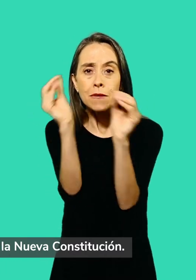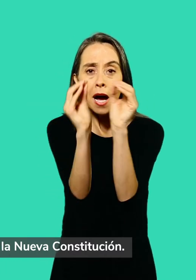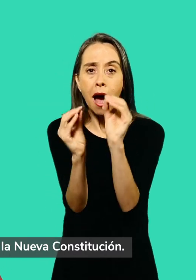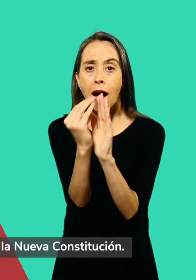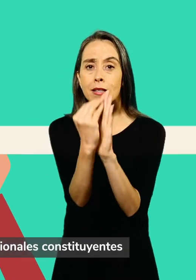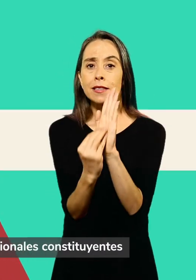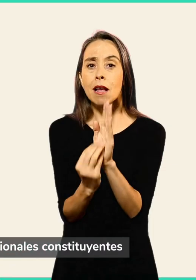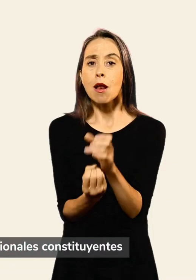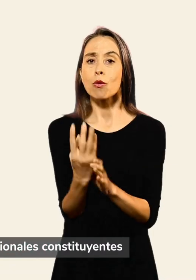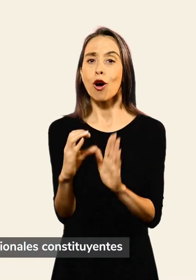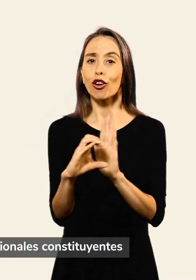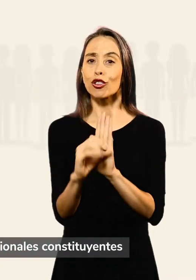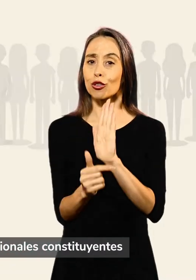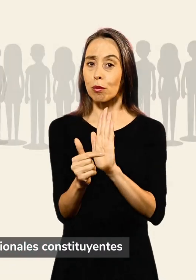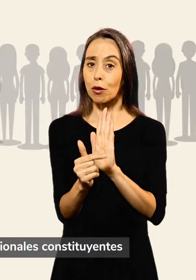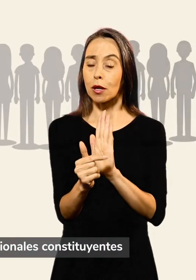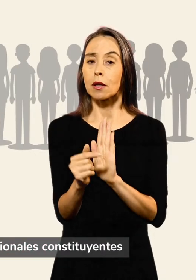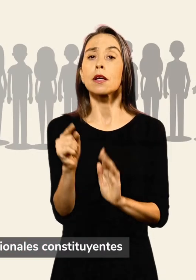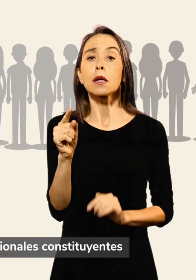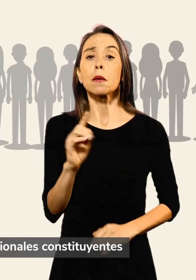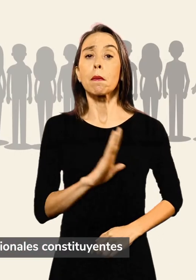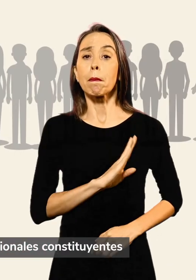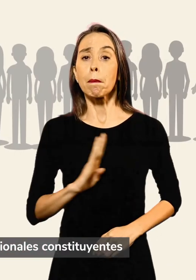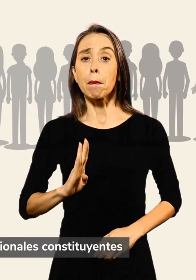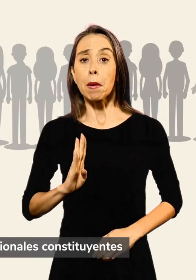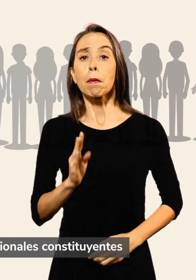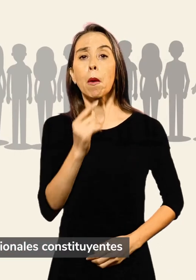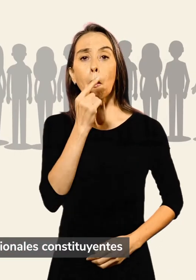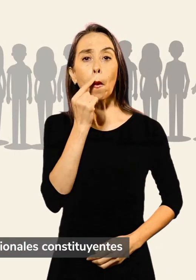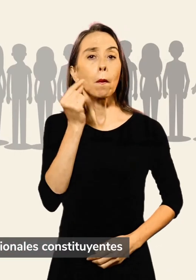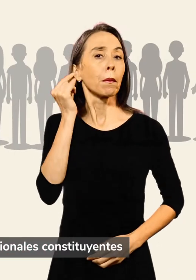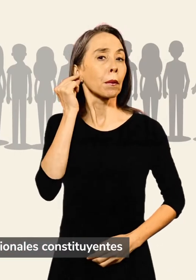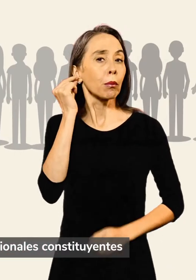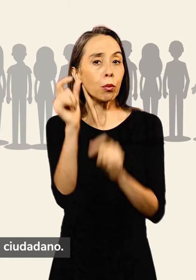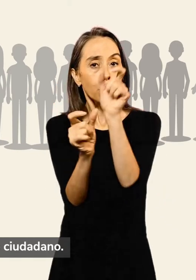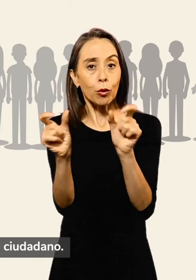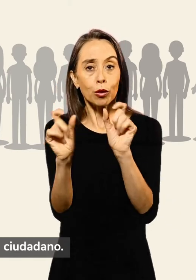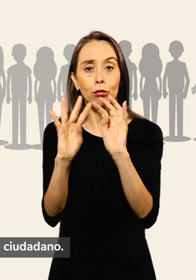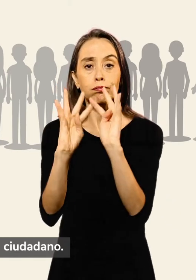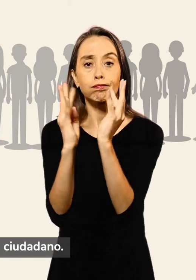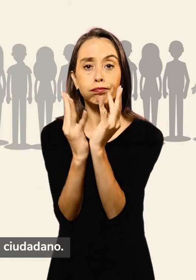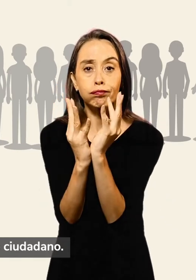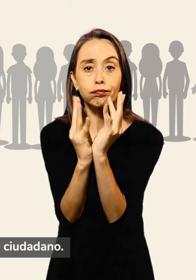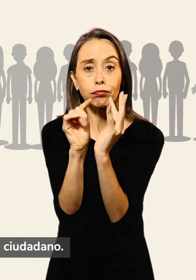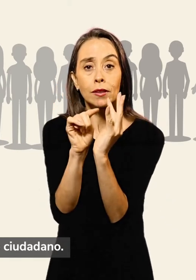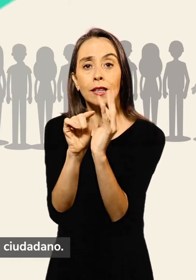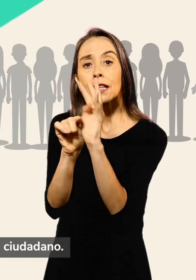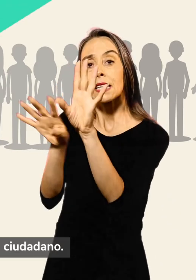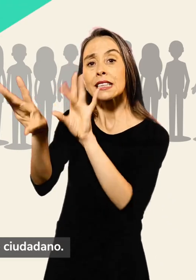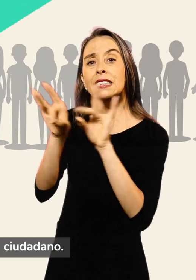Estará integrado por las y los convencionales constituyentes que serán elegidos por voto ciudadano.